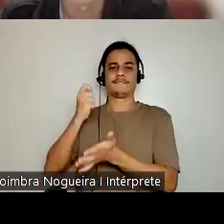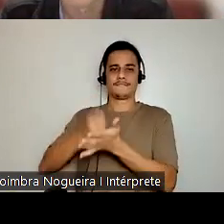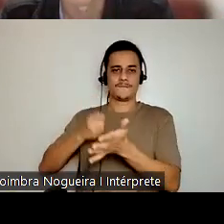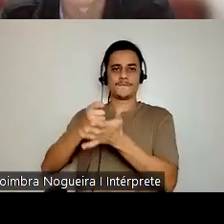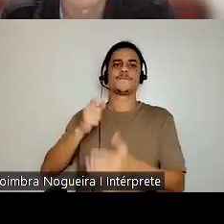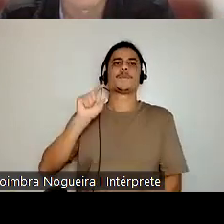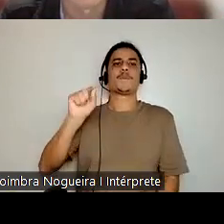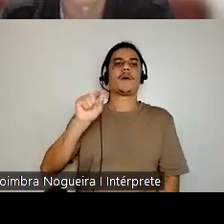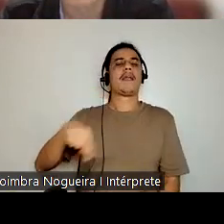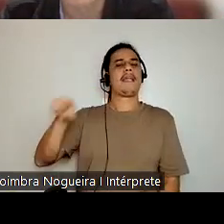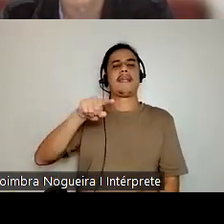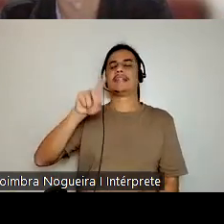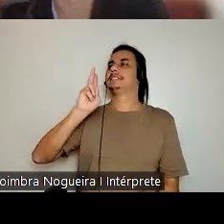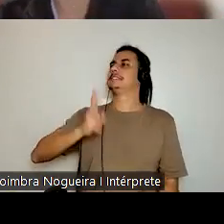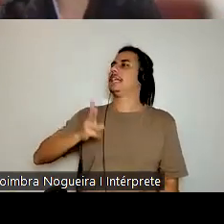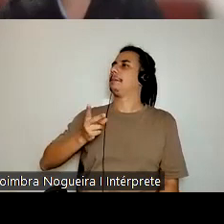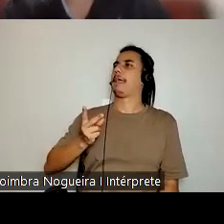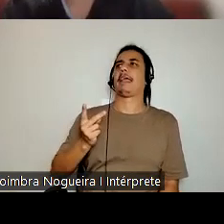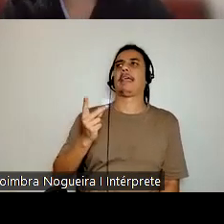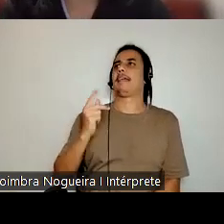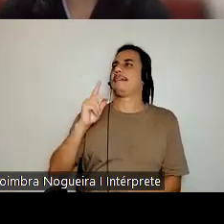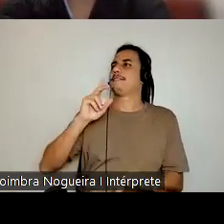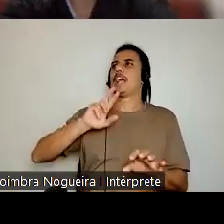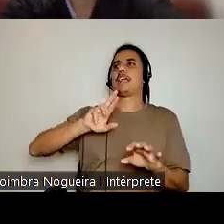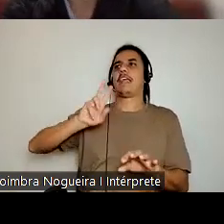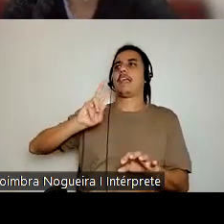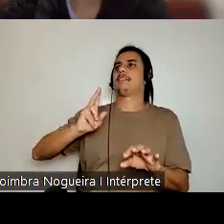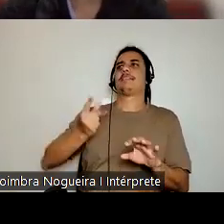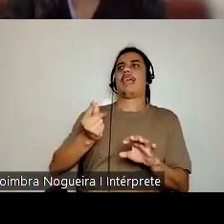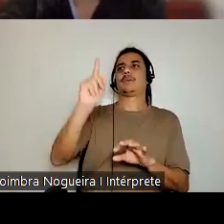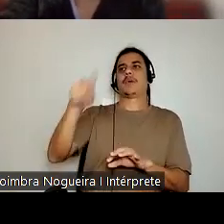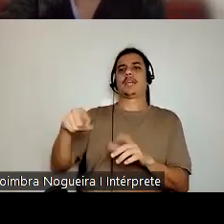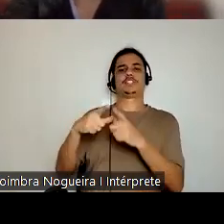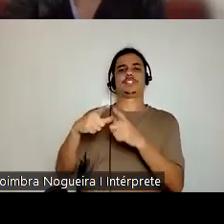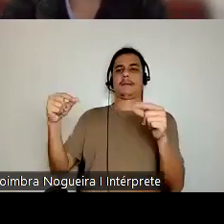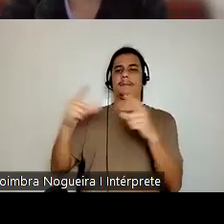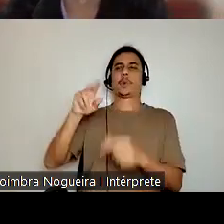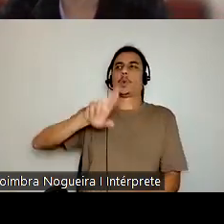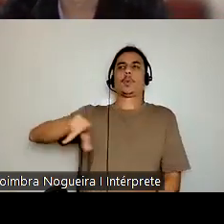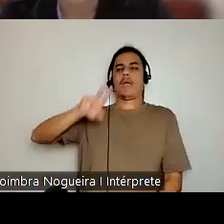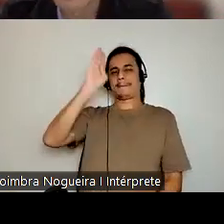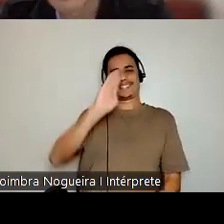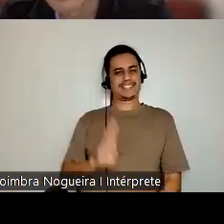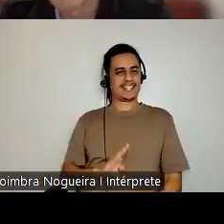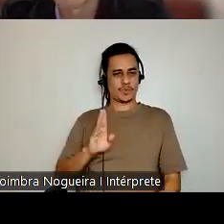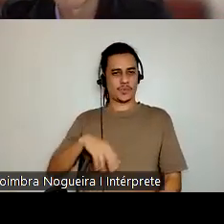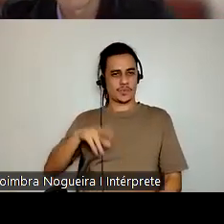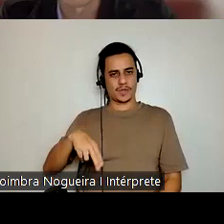eternos estrangeiros, eternos estrangeiros ou eternos japoneses, que isso se vê,